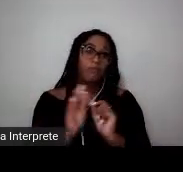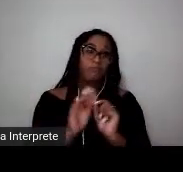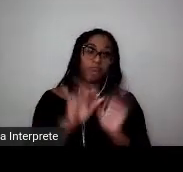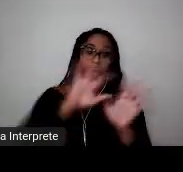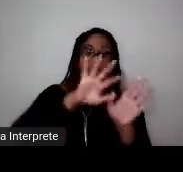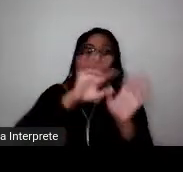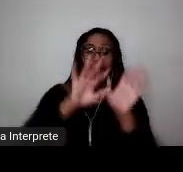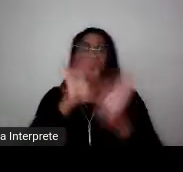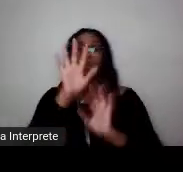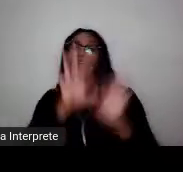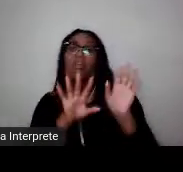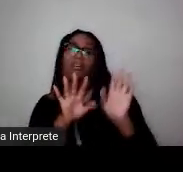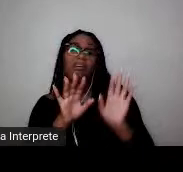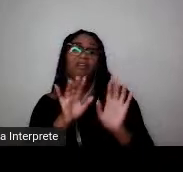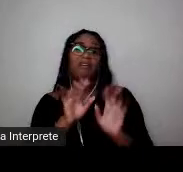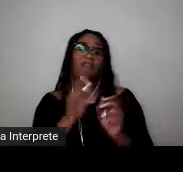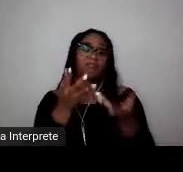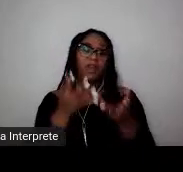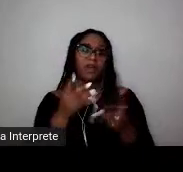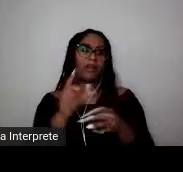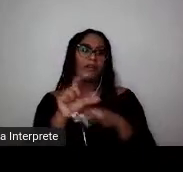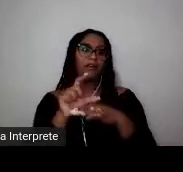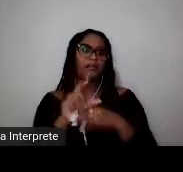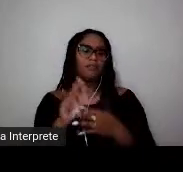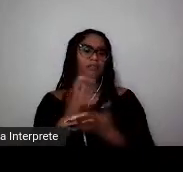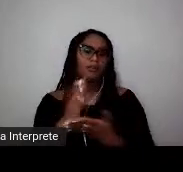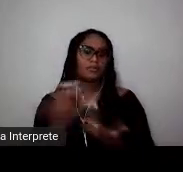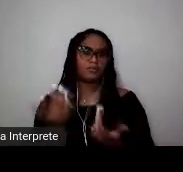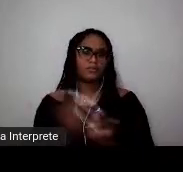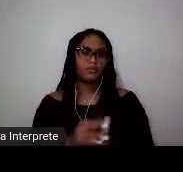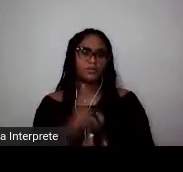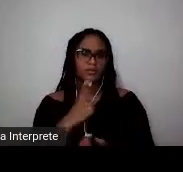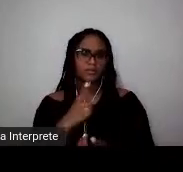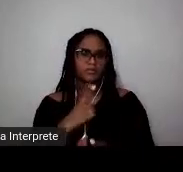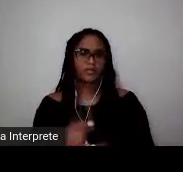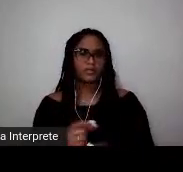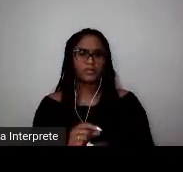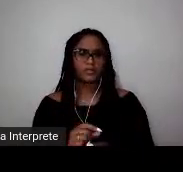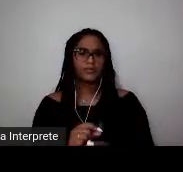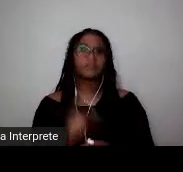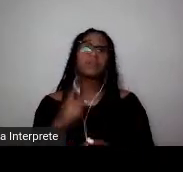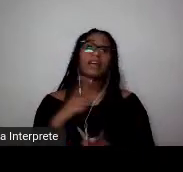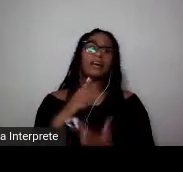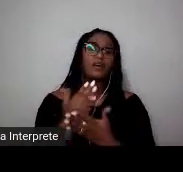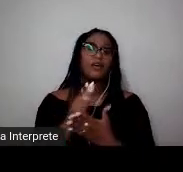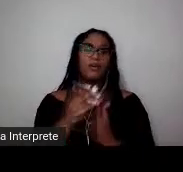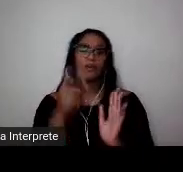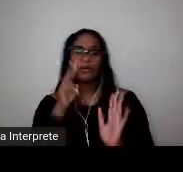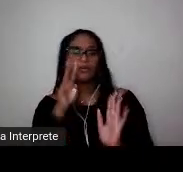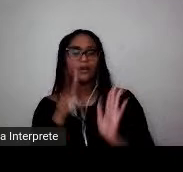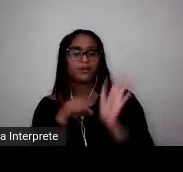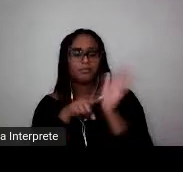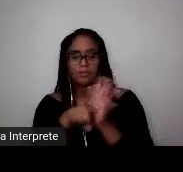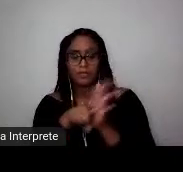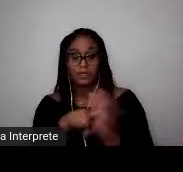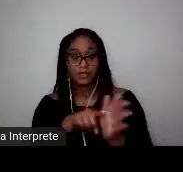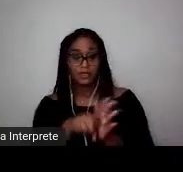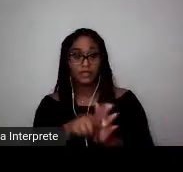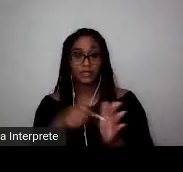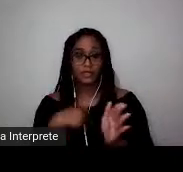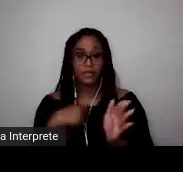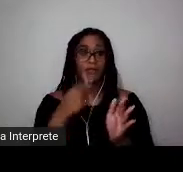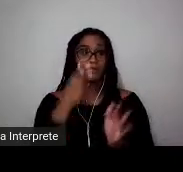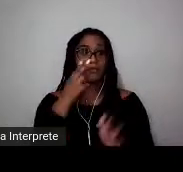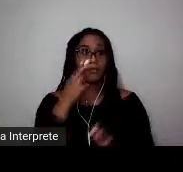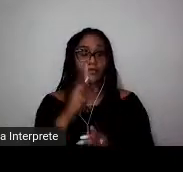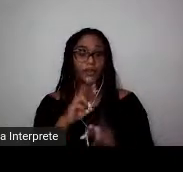Essa dúvida específica, ela parte, por exemplo, de uns casos que acompanhei durante a minha etnografia na Várzea